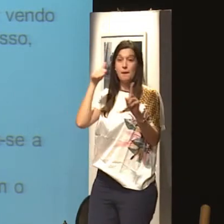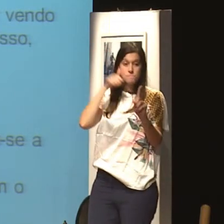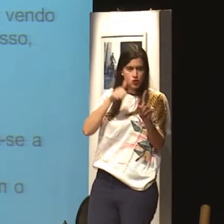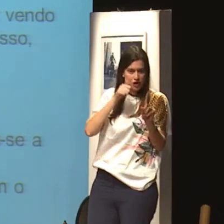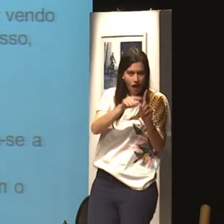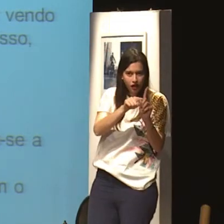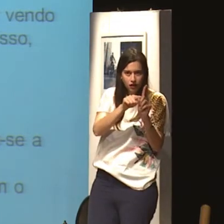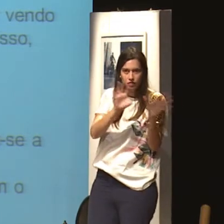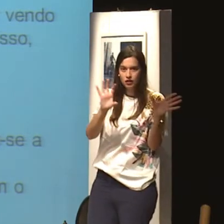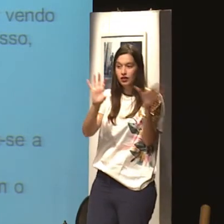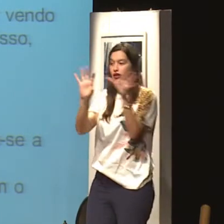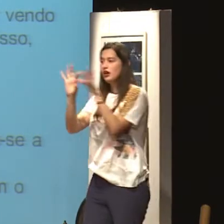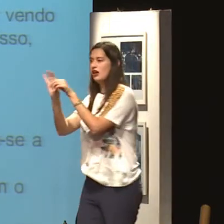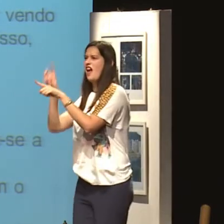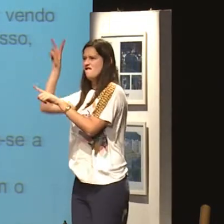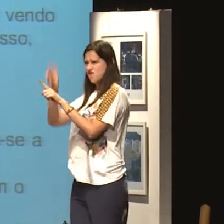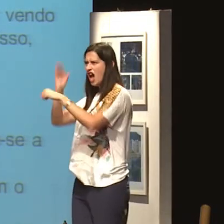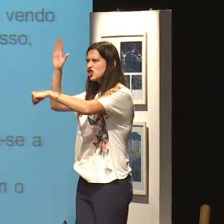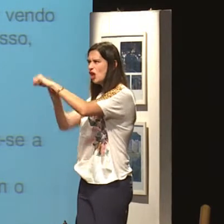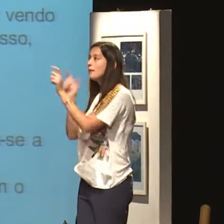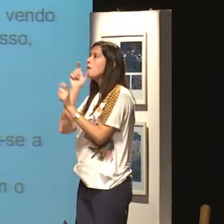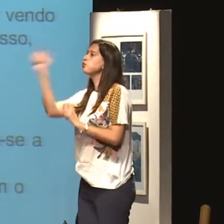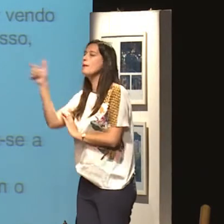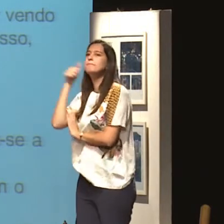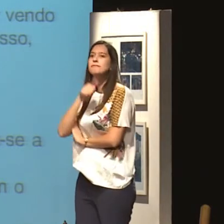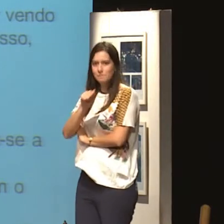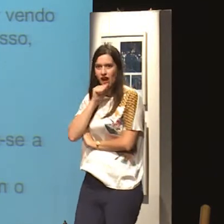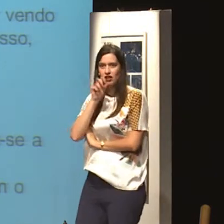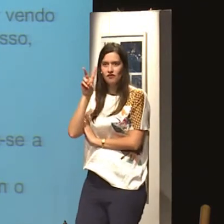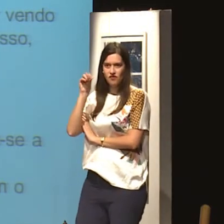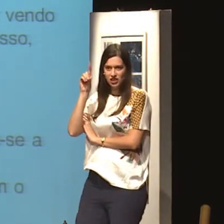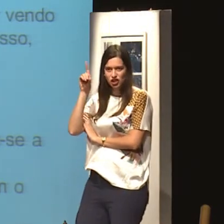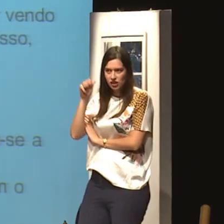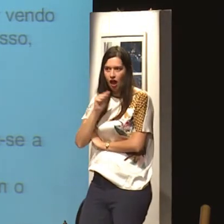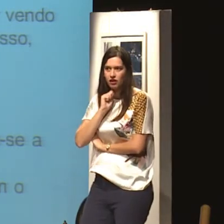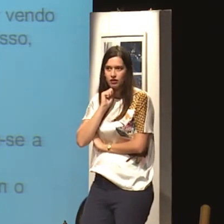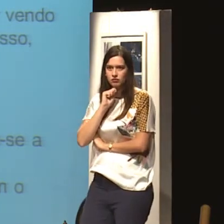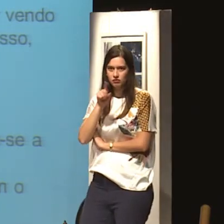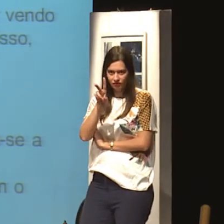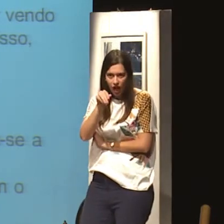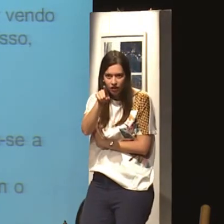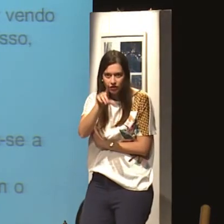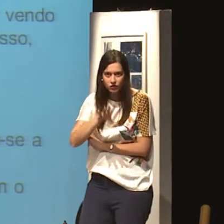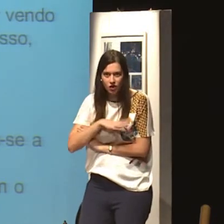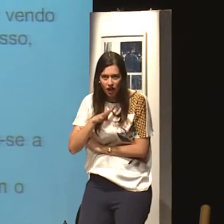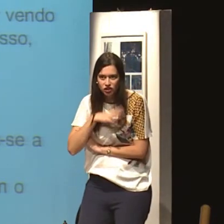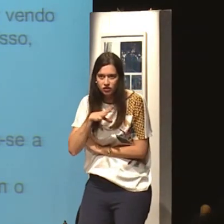Você precisa pensar. A sua mulher, a mulher é a mesma do filme, vou chamar ela de... Ou, por exemplo, vou chamar minha mãe de vadia. Um menino